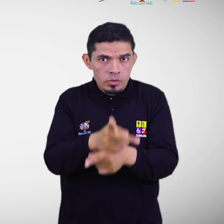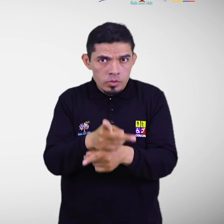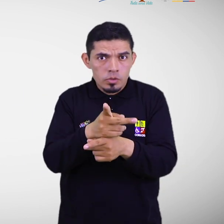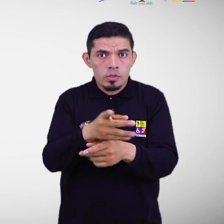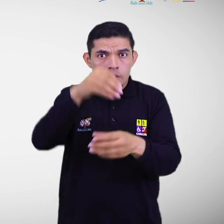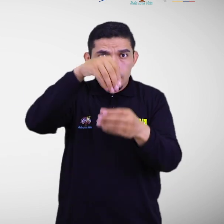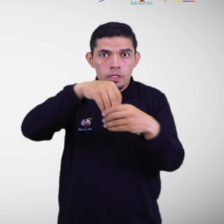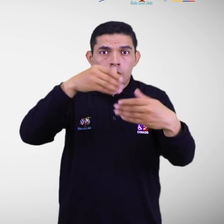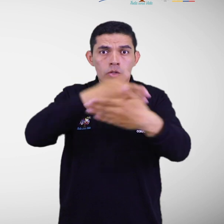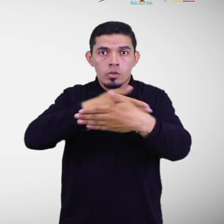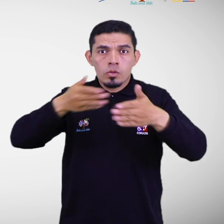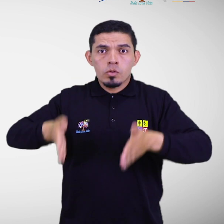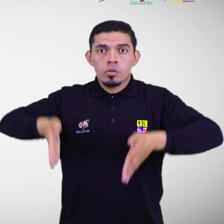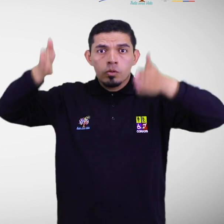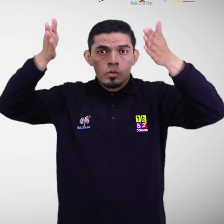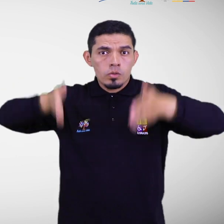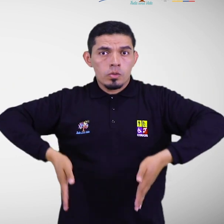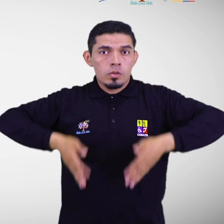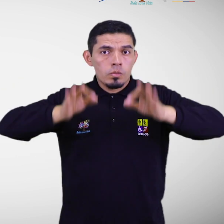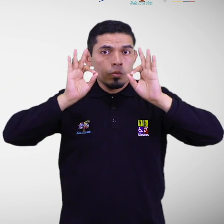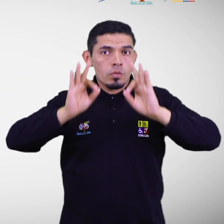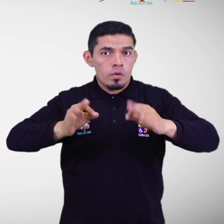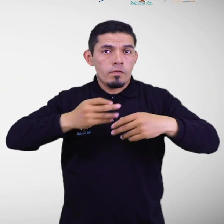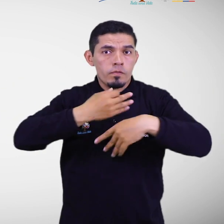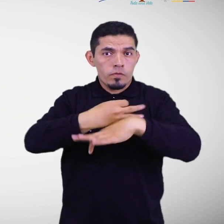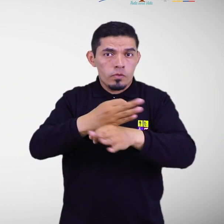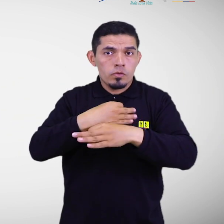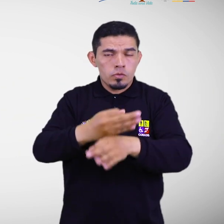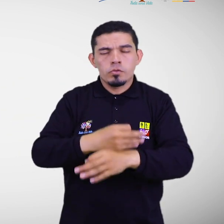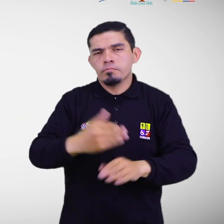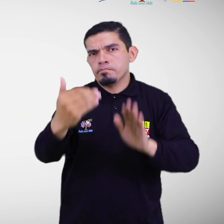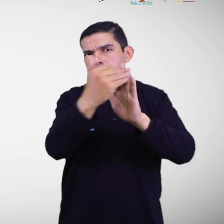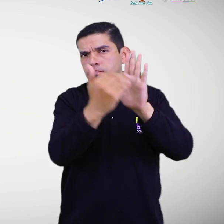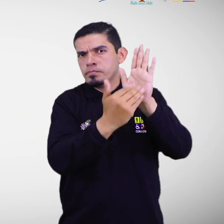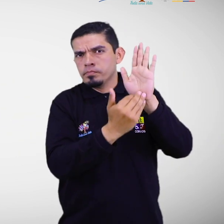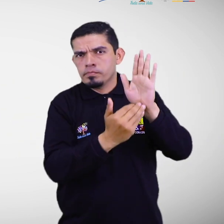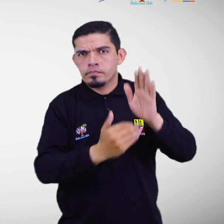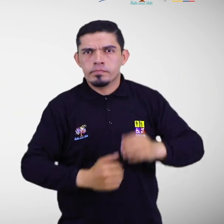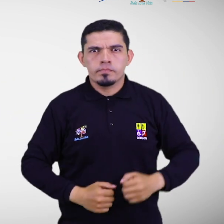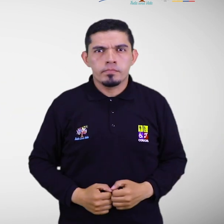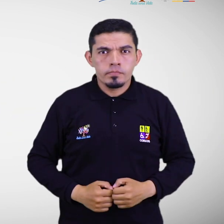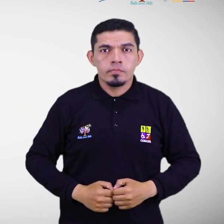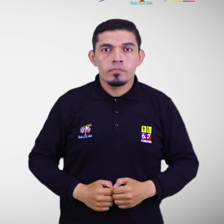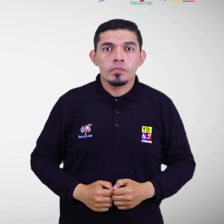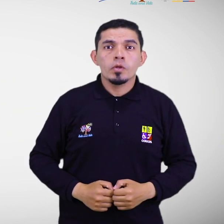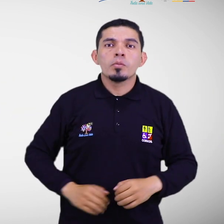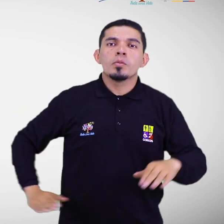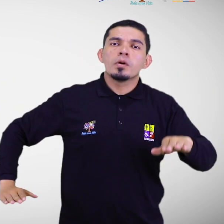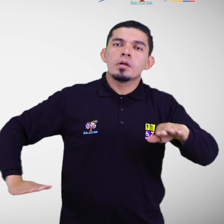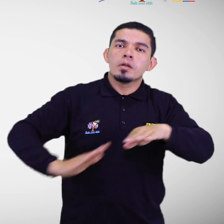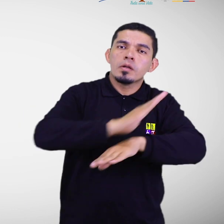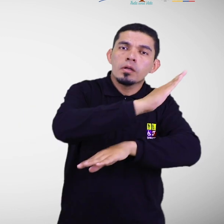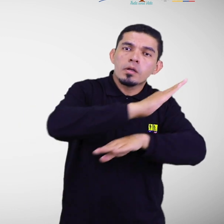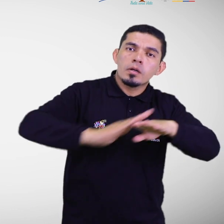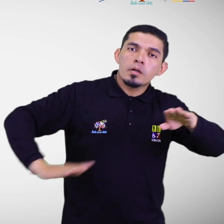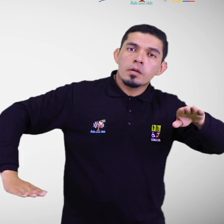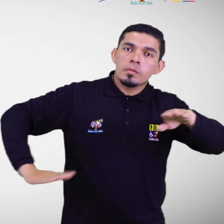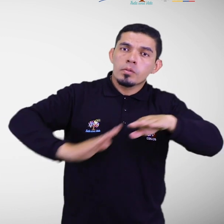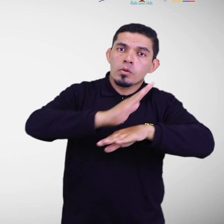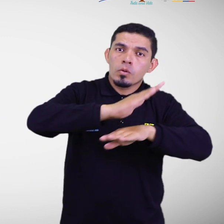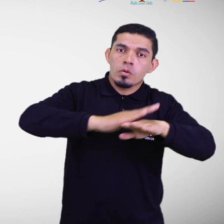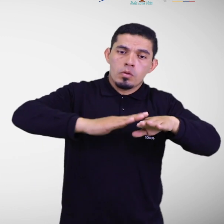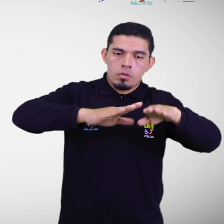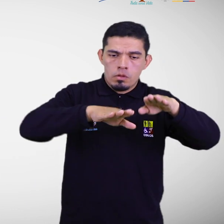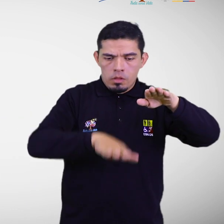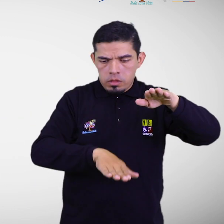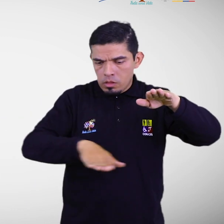de la infraestructura y funcionalidad, considerando las siguientes acciones. Instalar rampas cuando existan desniveles en